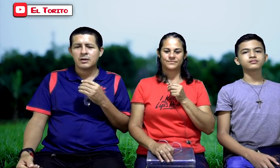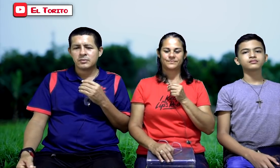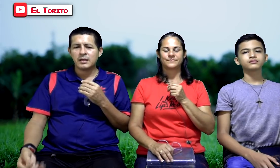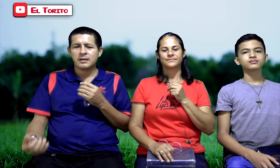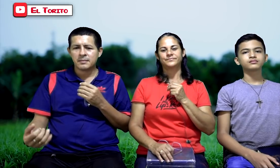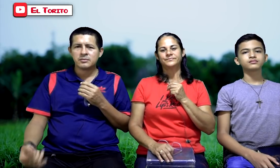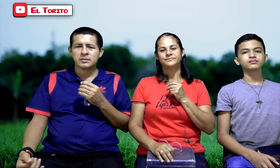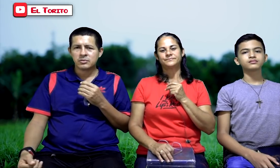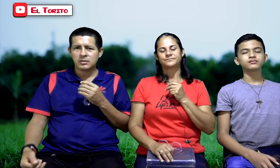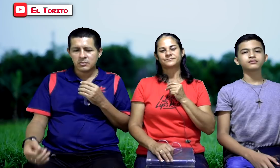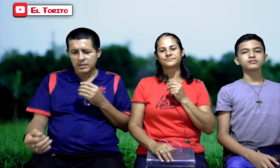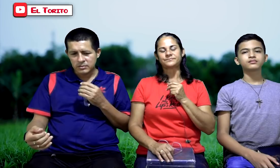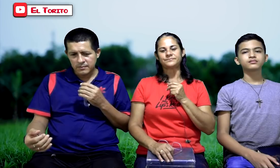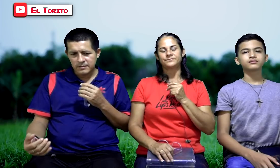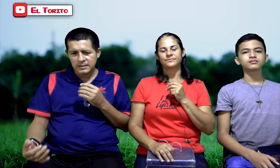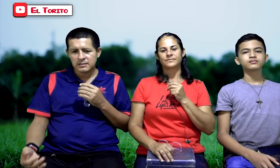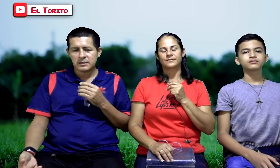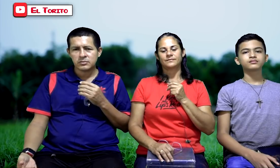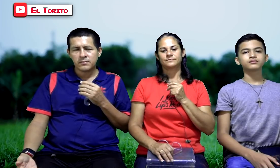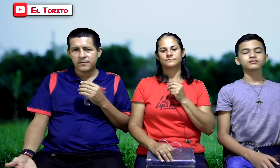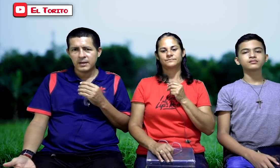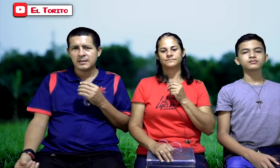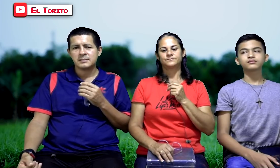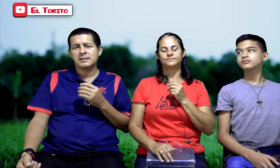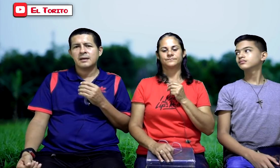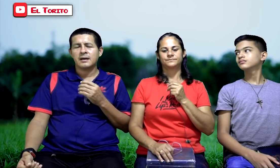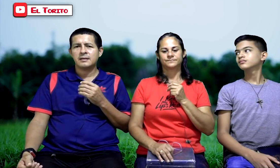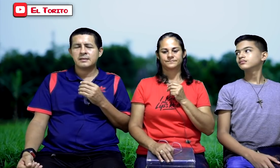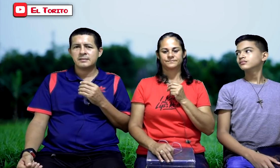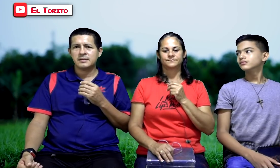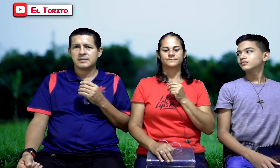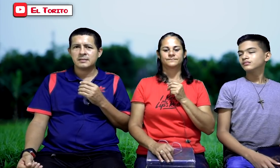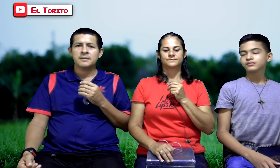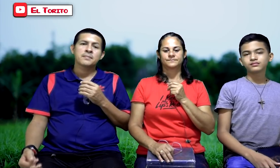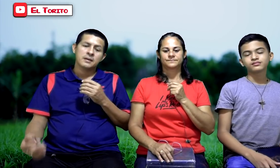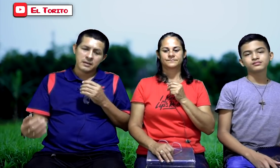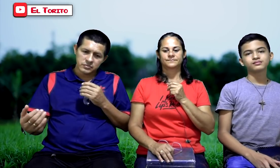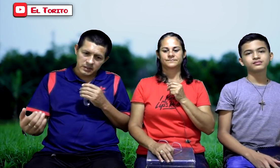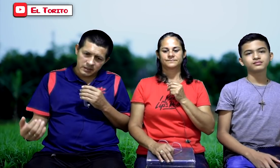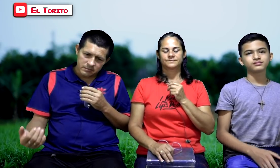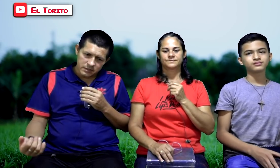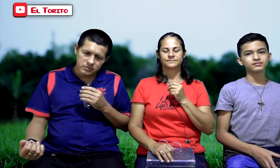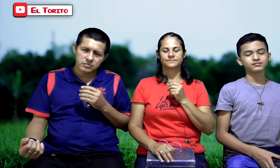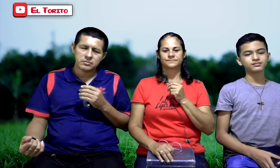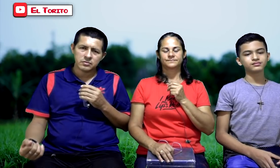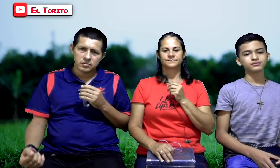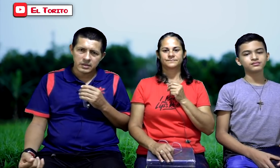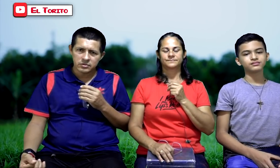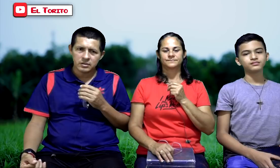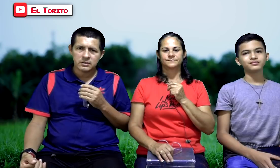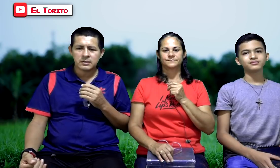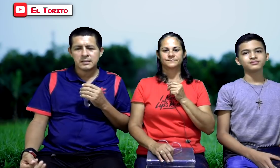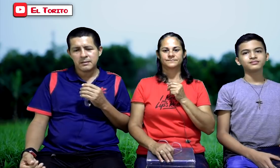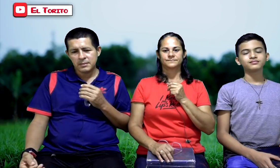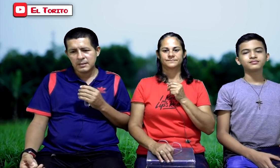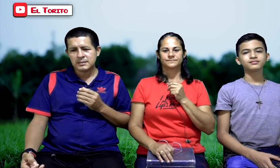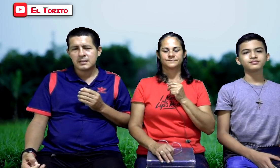A ustedes hermanos católicos que son fieles a esta enseñanza. Y a ustedes hermanos no católicos que también están